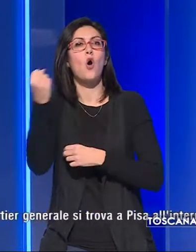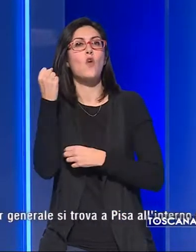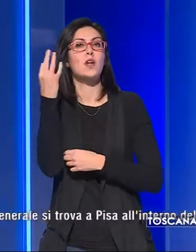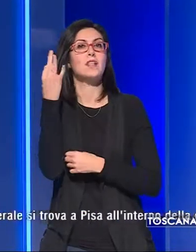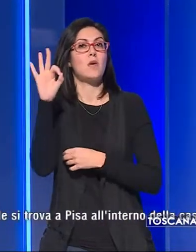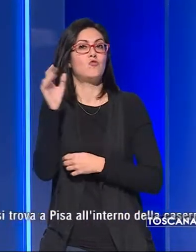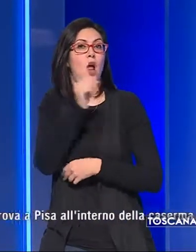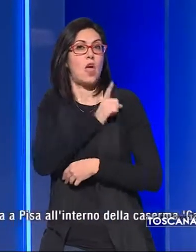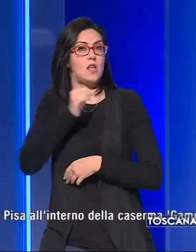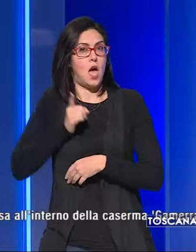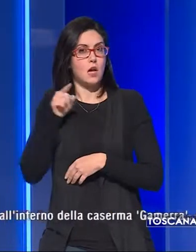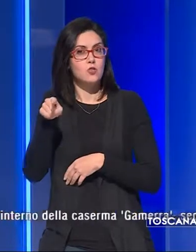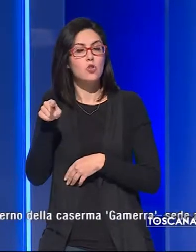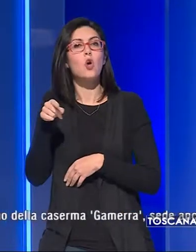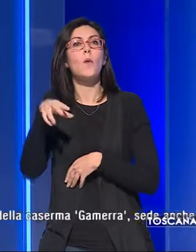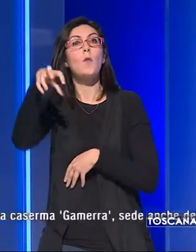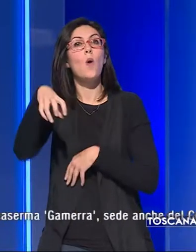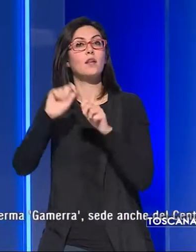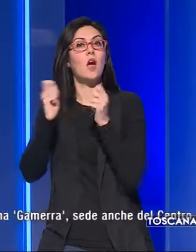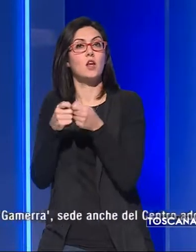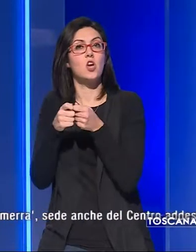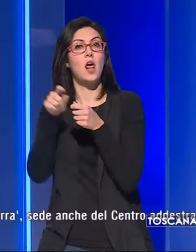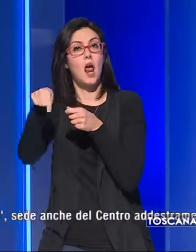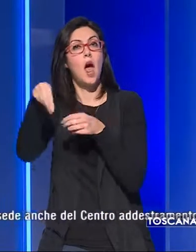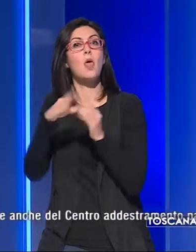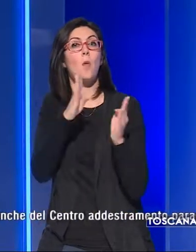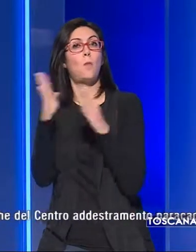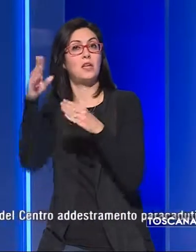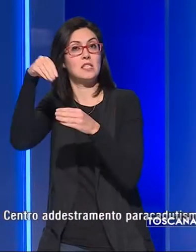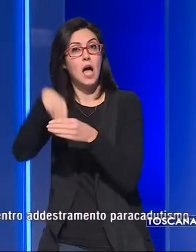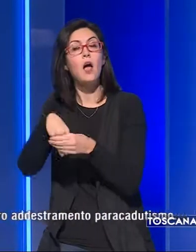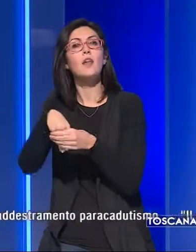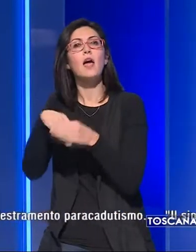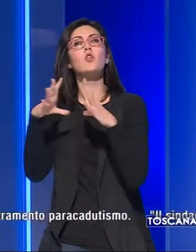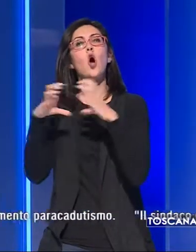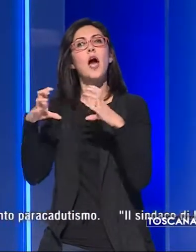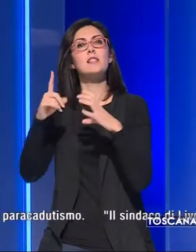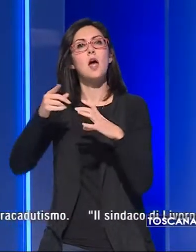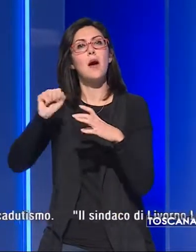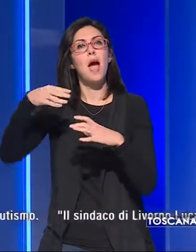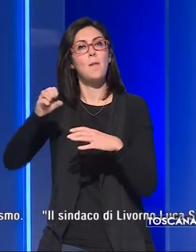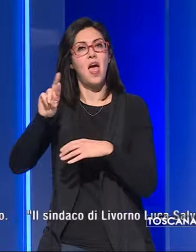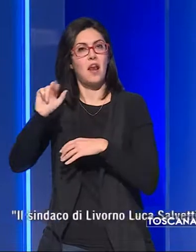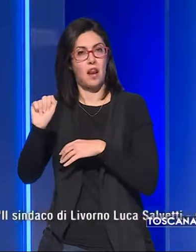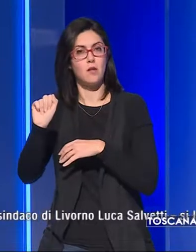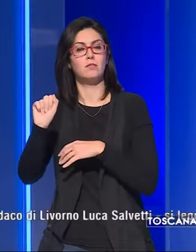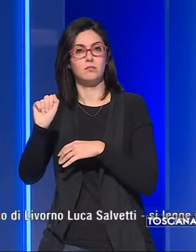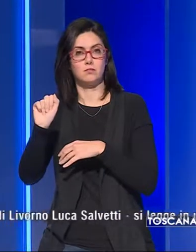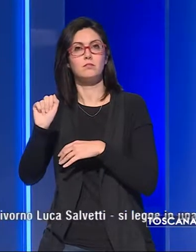'esercito, il cui quartiere generale si trova a Pisa, all'interno della caserma Gamerra,